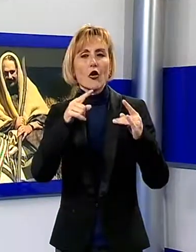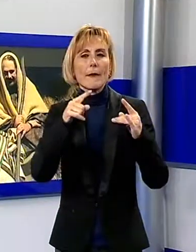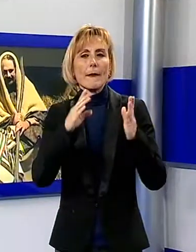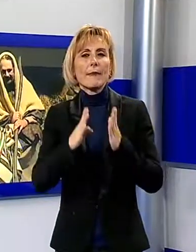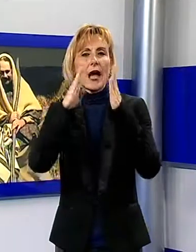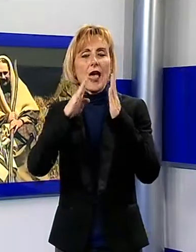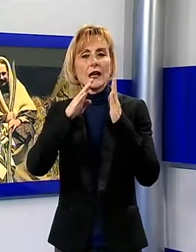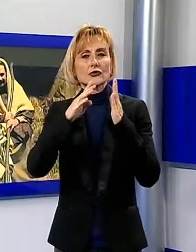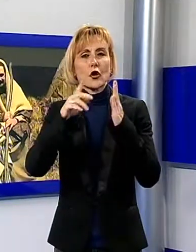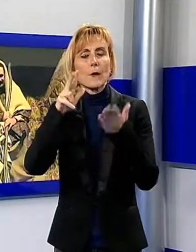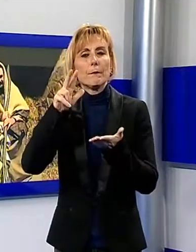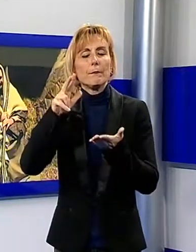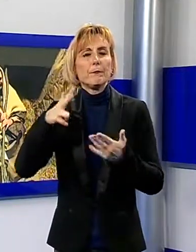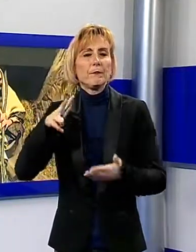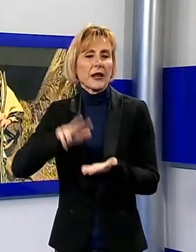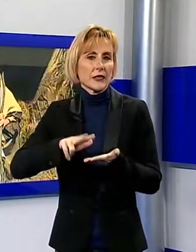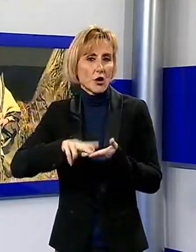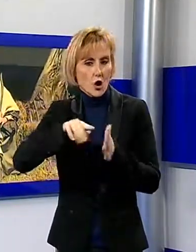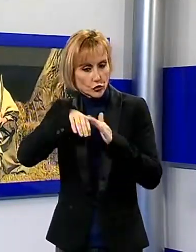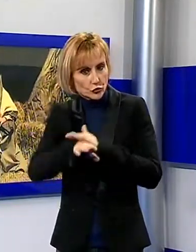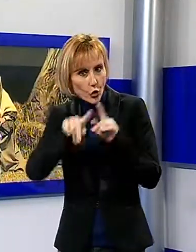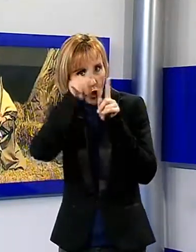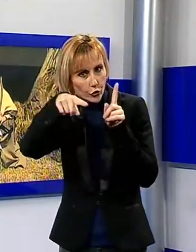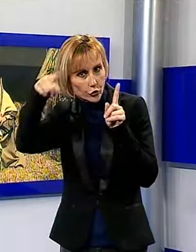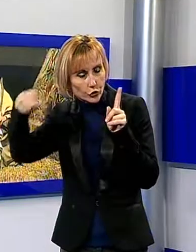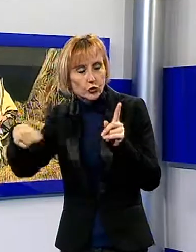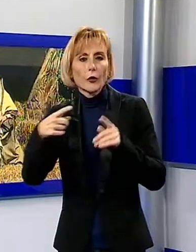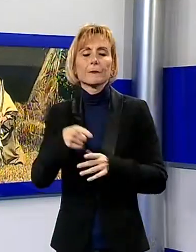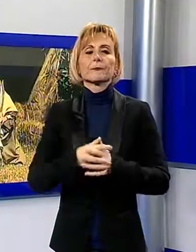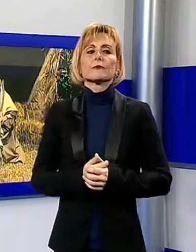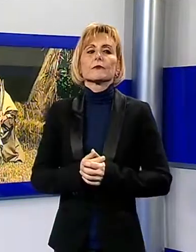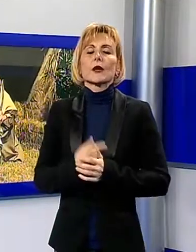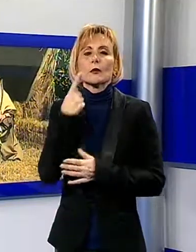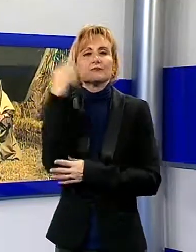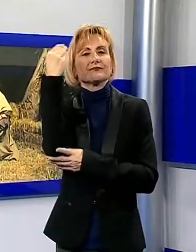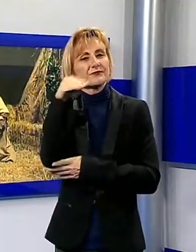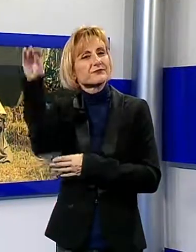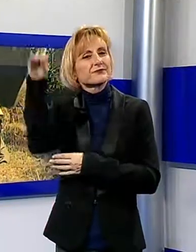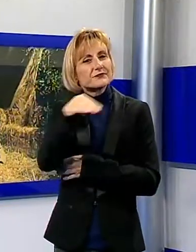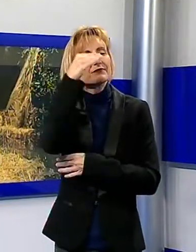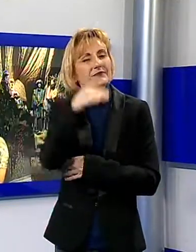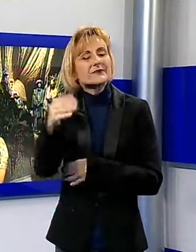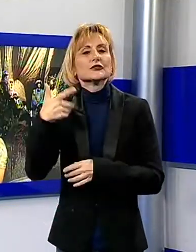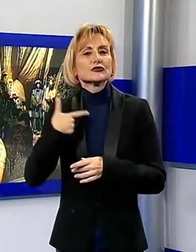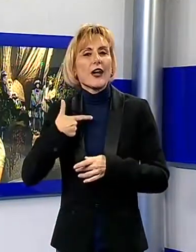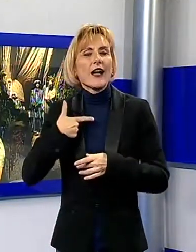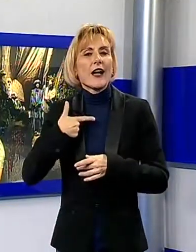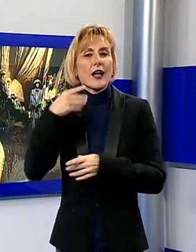razzo a modi stella cometa e il doppio delle campane hanno poi annunciato la nascita di Gesù. Quest'anno salutata